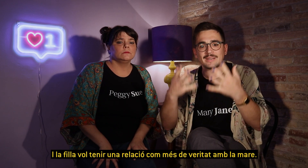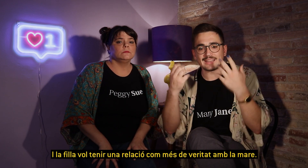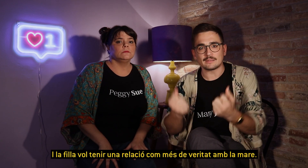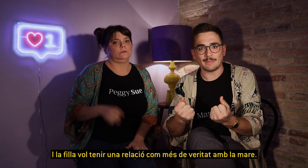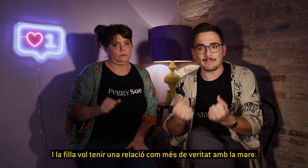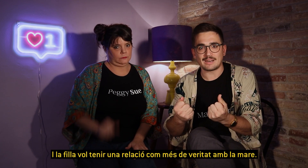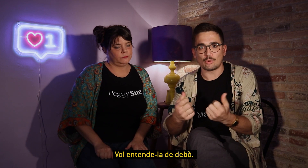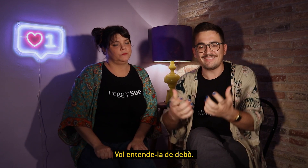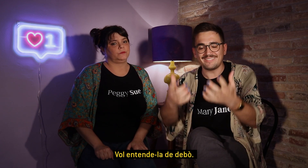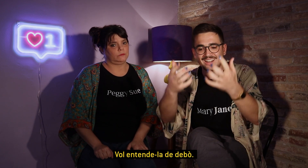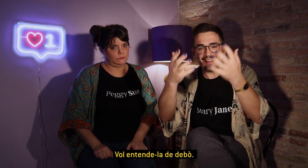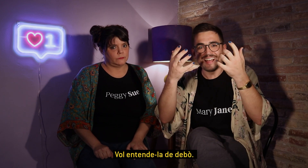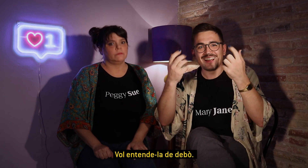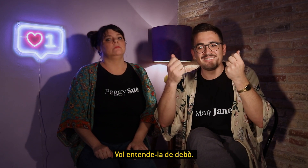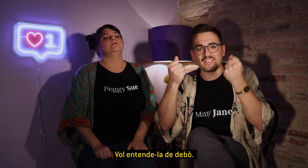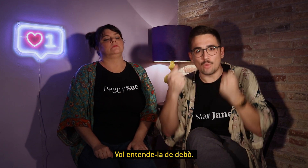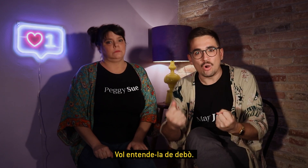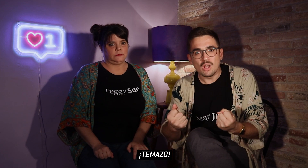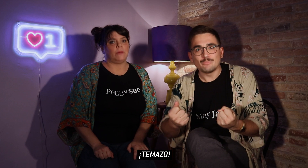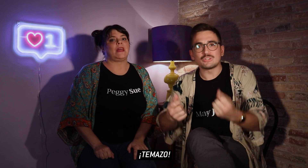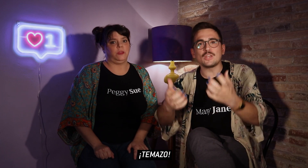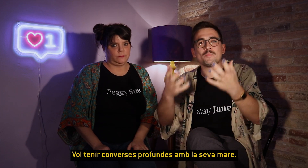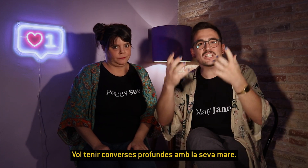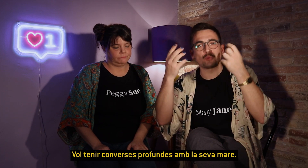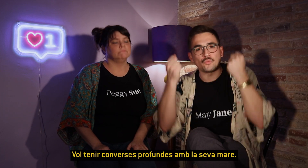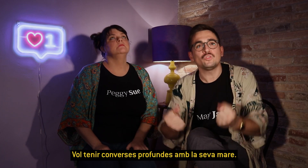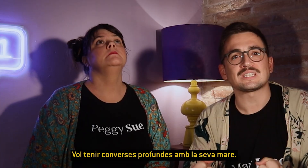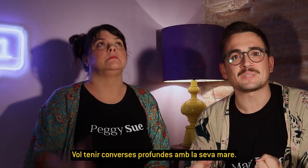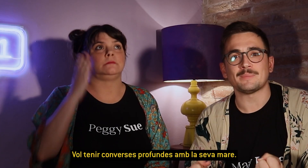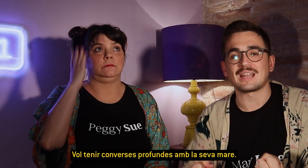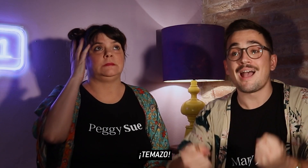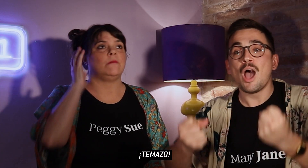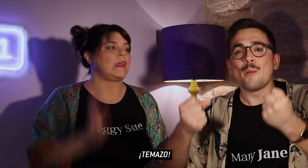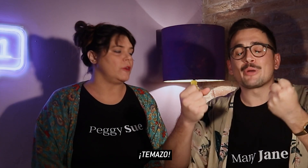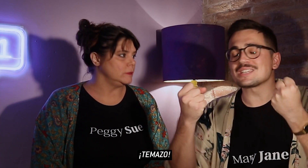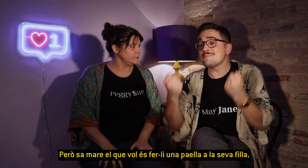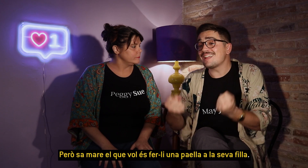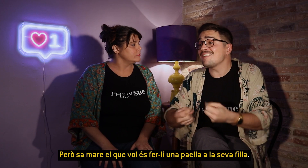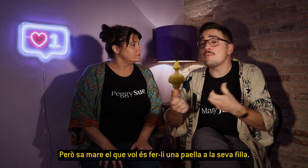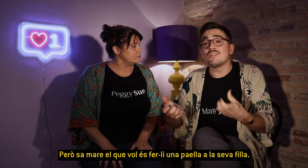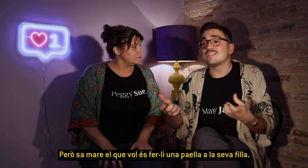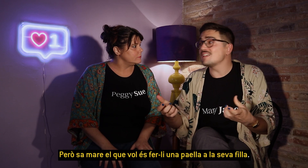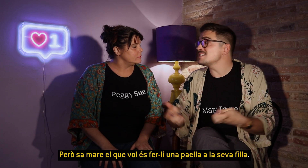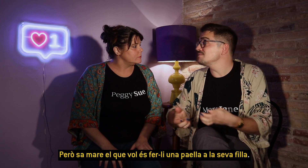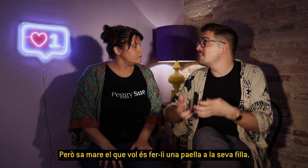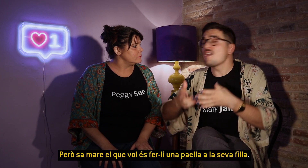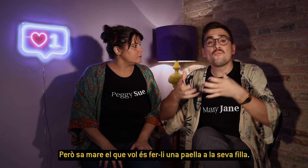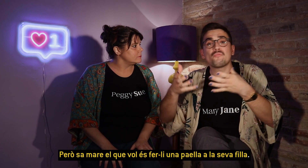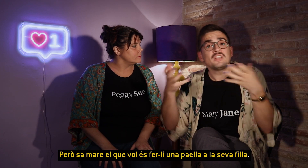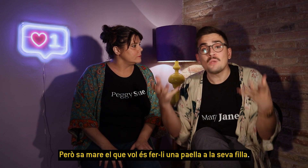veritat amb la mare, vol entendre-la de debò, vol tenir converses profundes amb sa mare. Però la seva mare el que vol és fer-li una